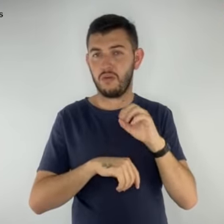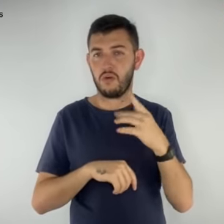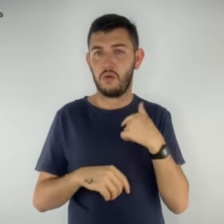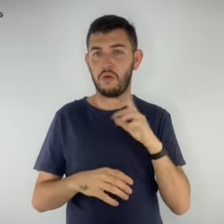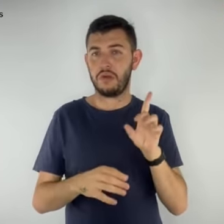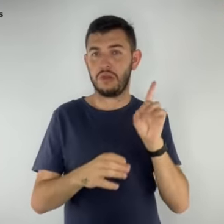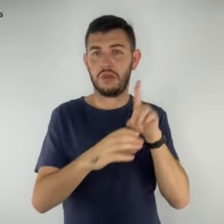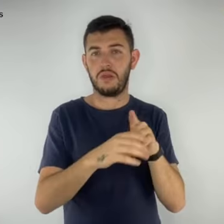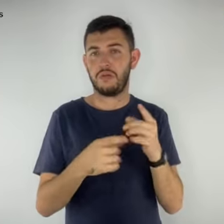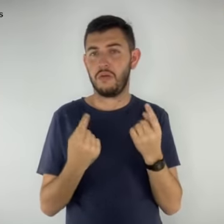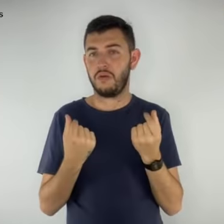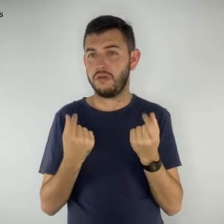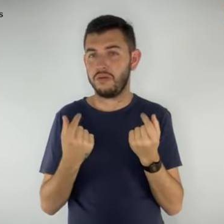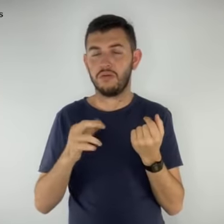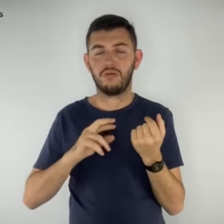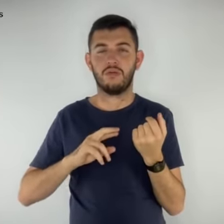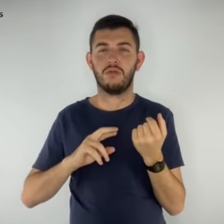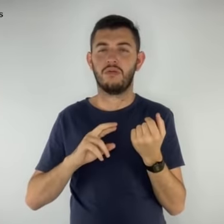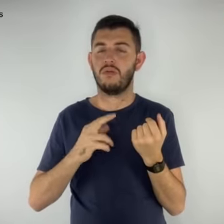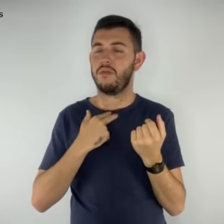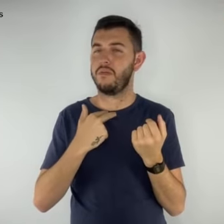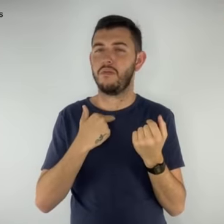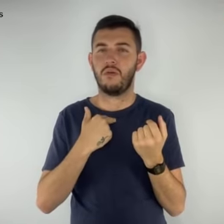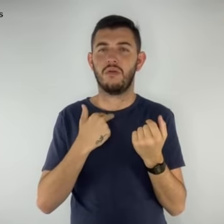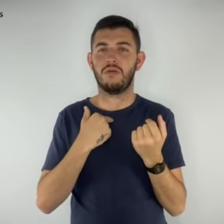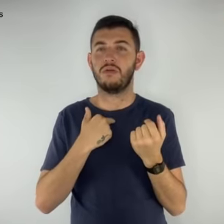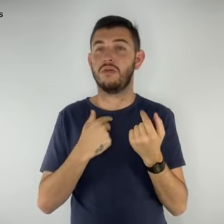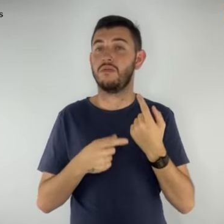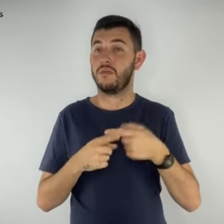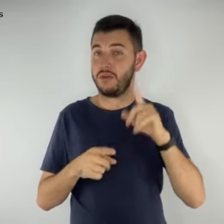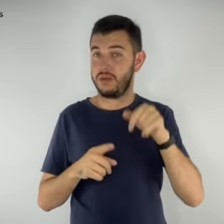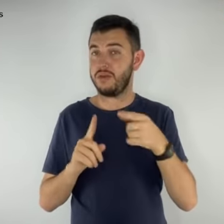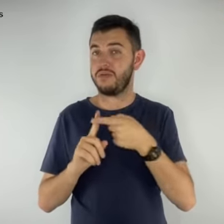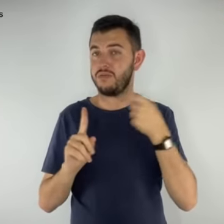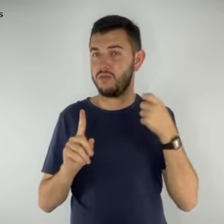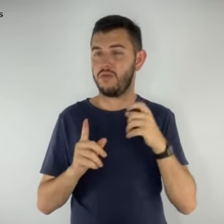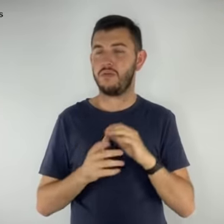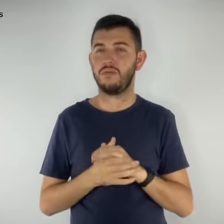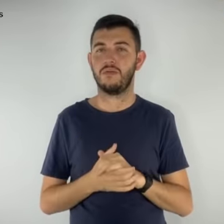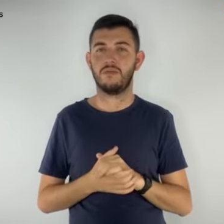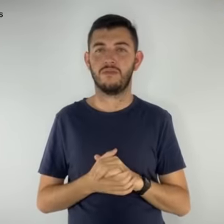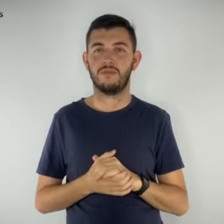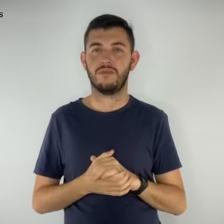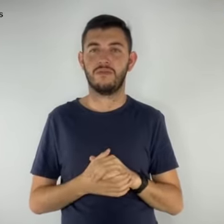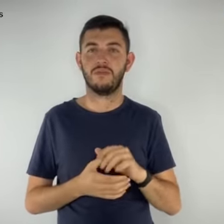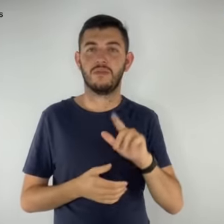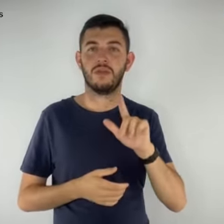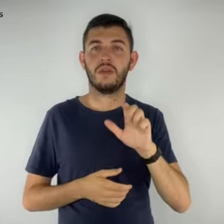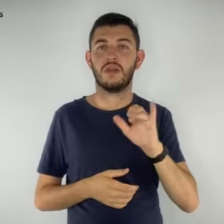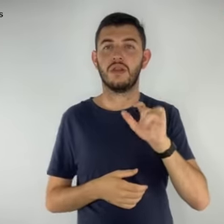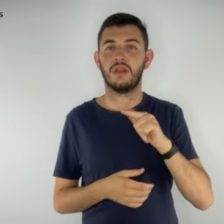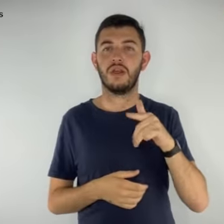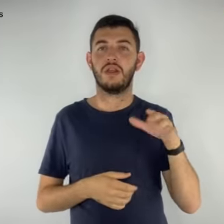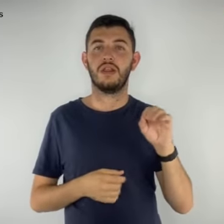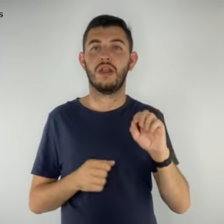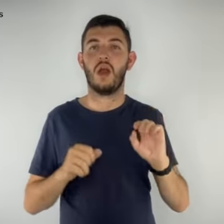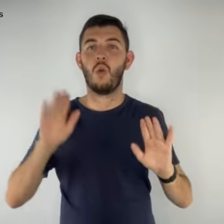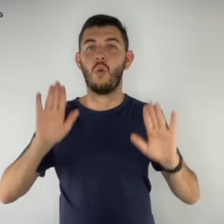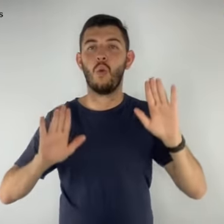transfira qualquer quantia em dinheiro. Trata-se de um golpe. Leilão de precatórios.